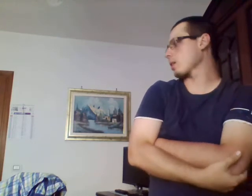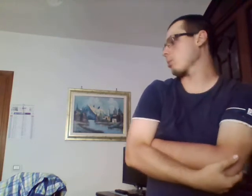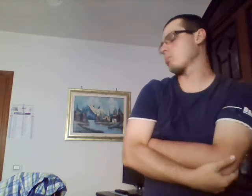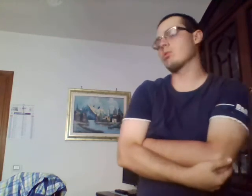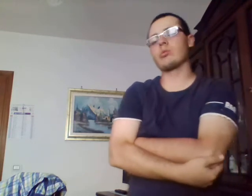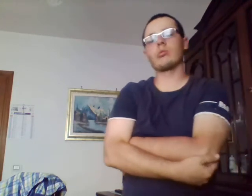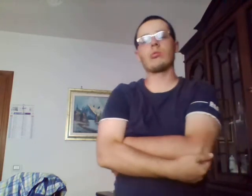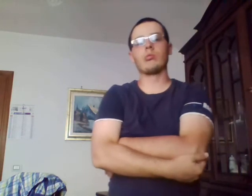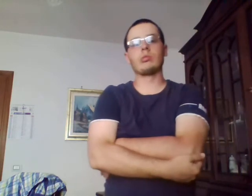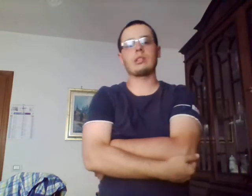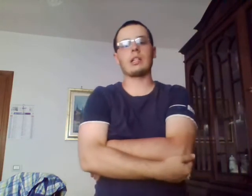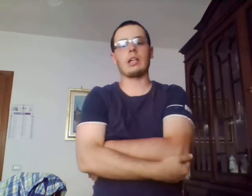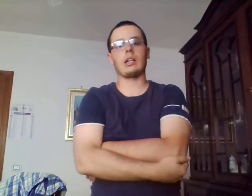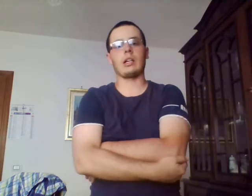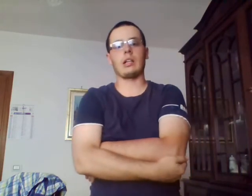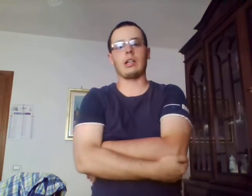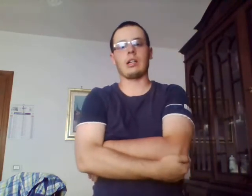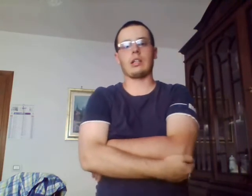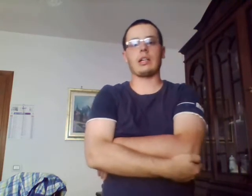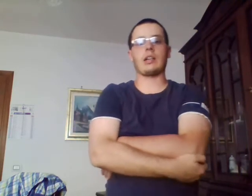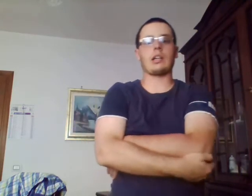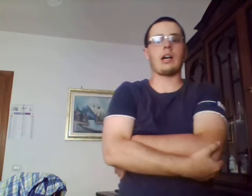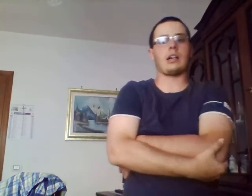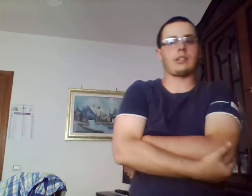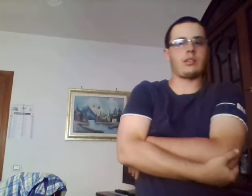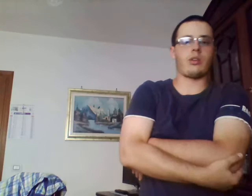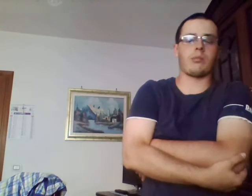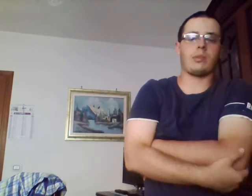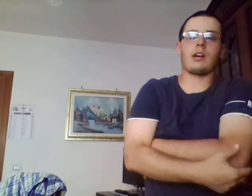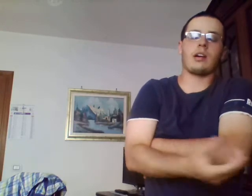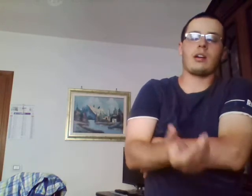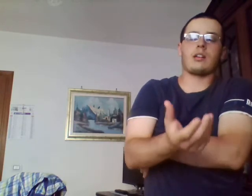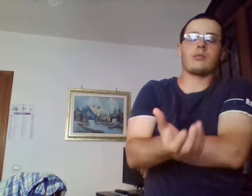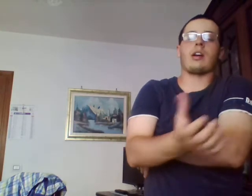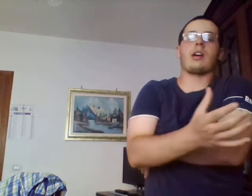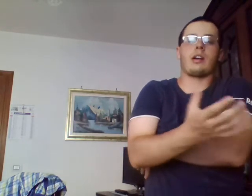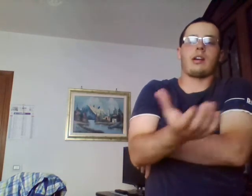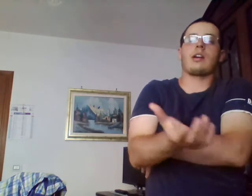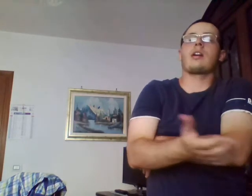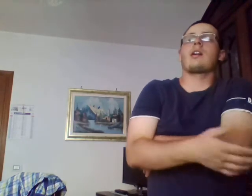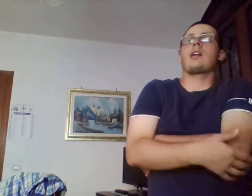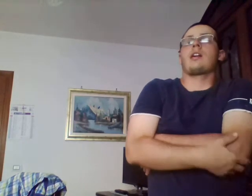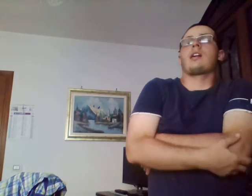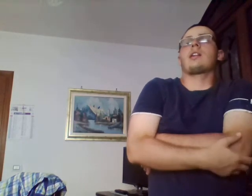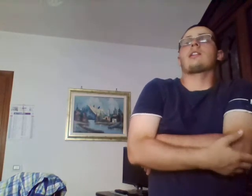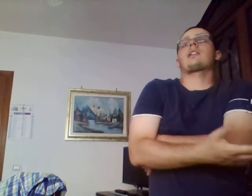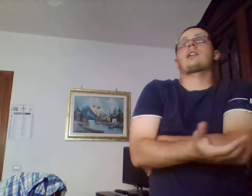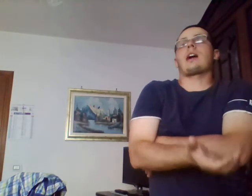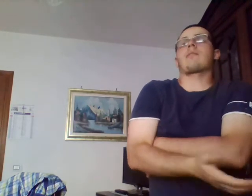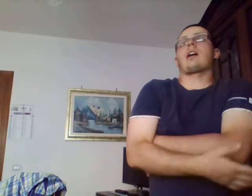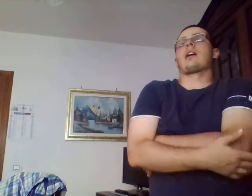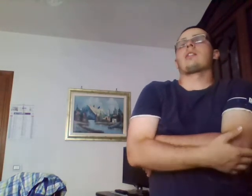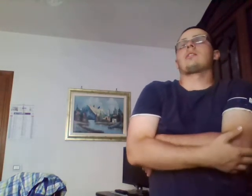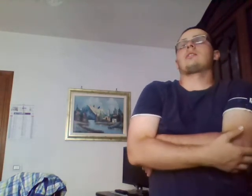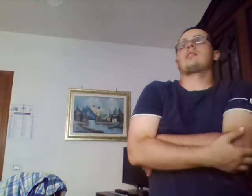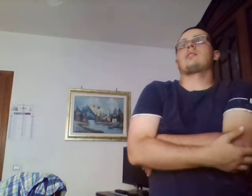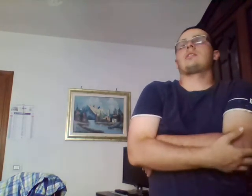più unica che è rara, diciamo, cioè cavalli,